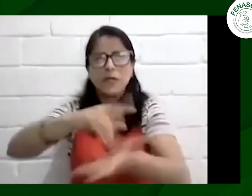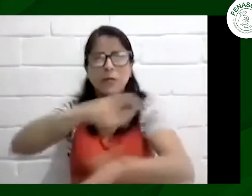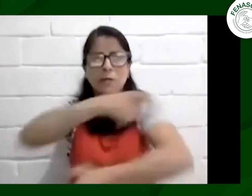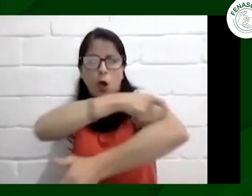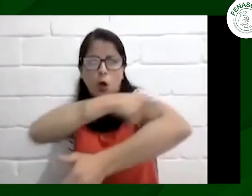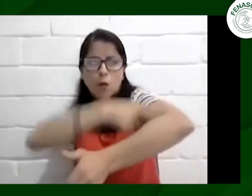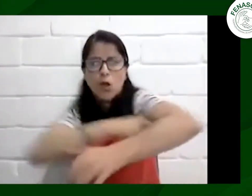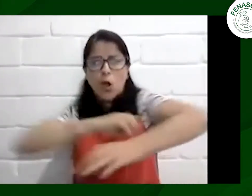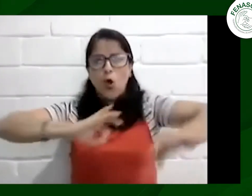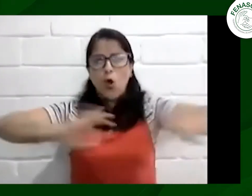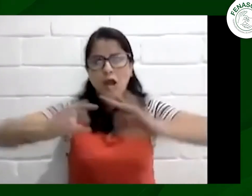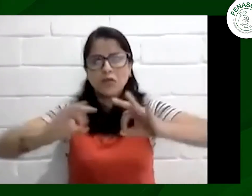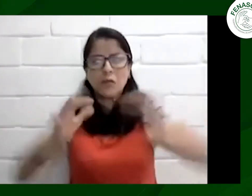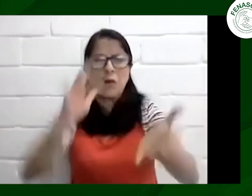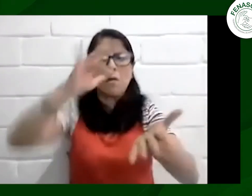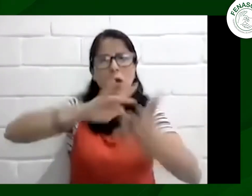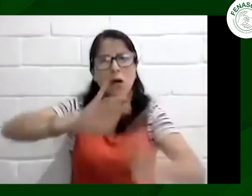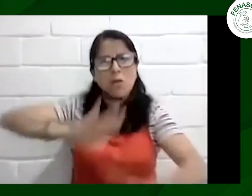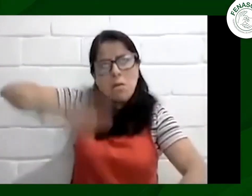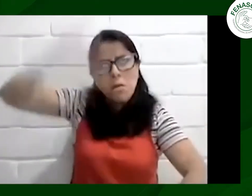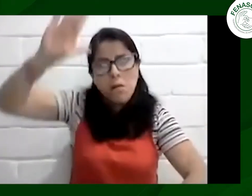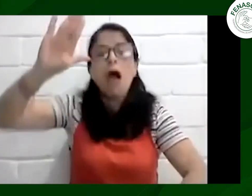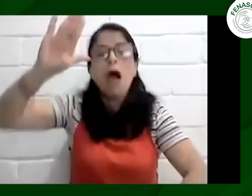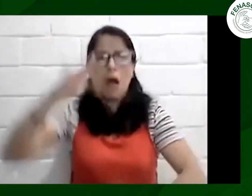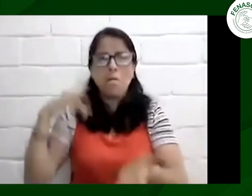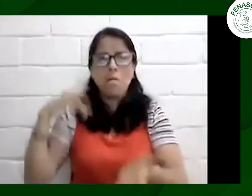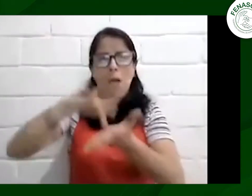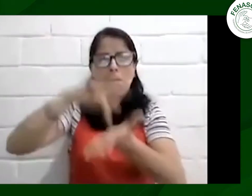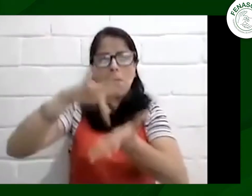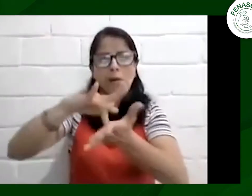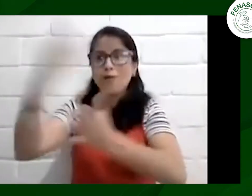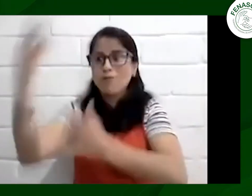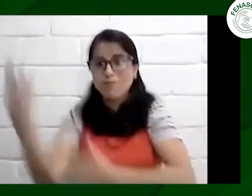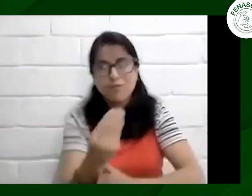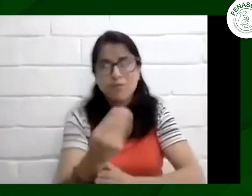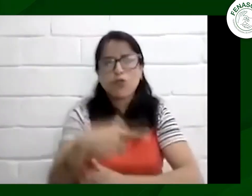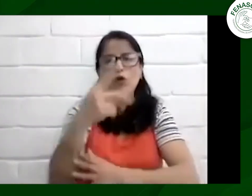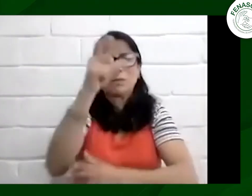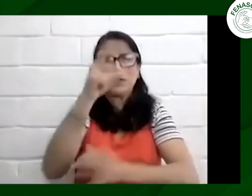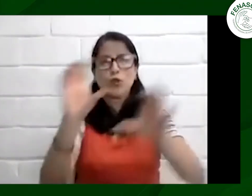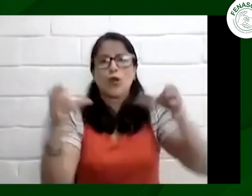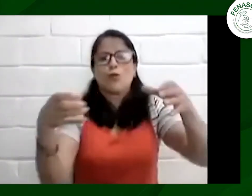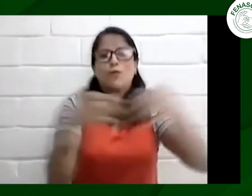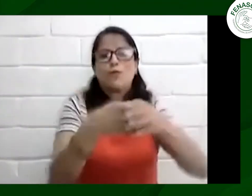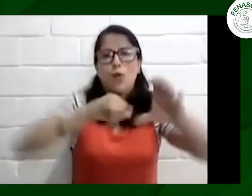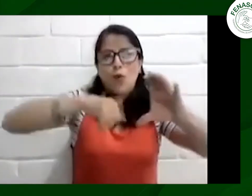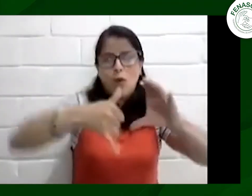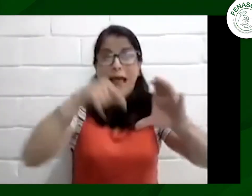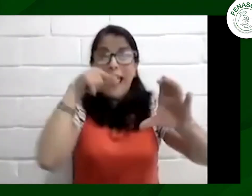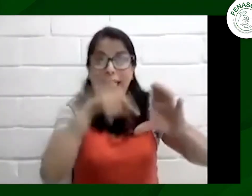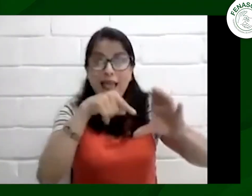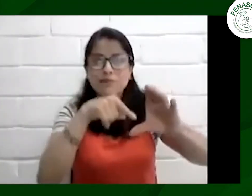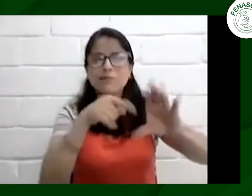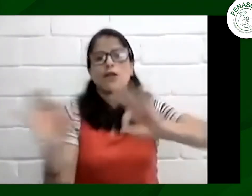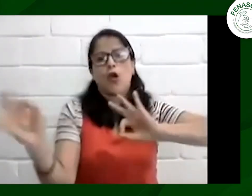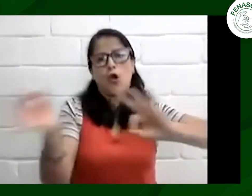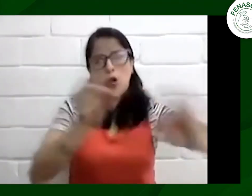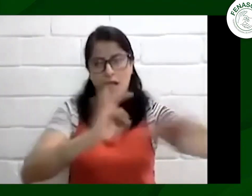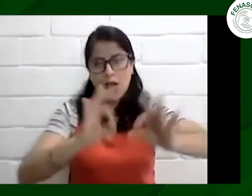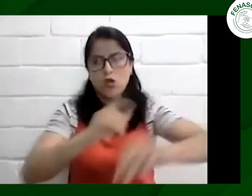comité obviamente con la dirección de henry después de que se eligieron cada uno de los delegados ya se formó el grupo del